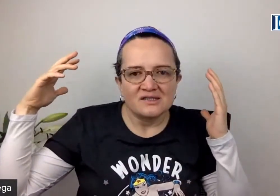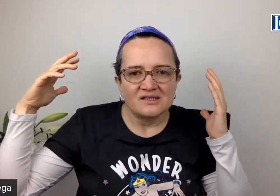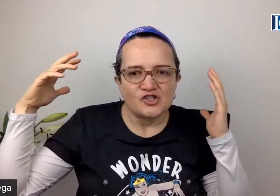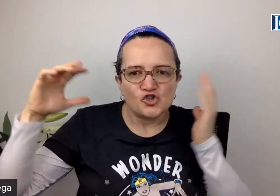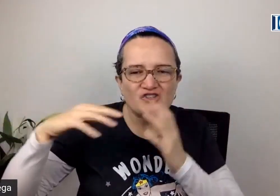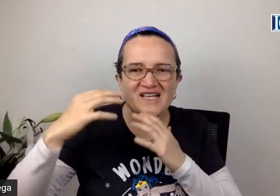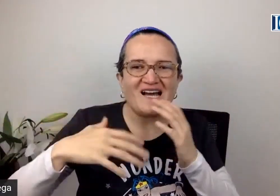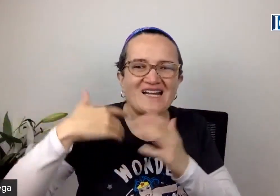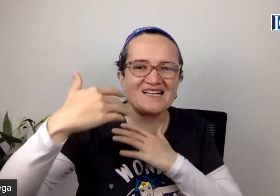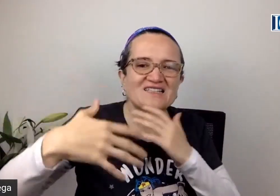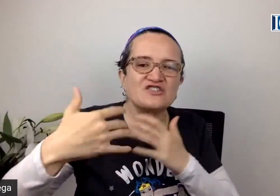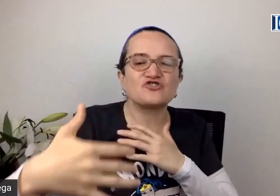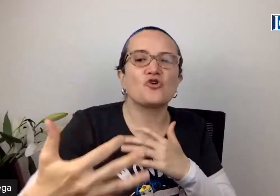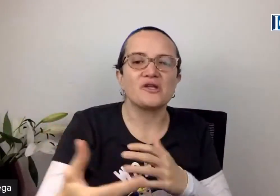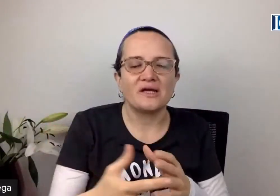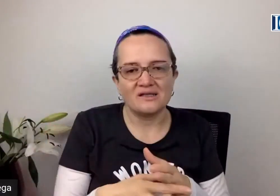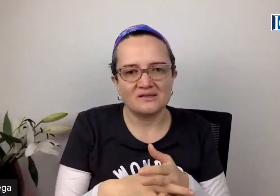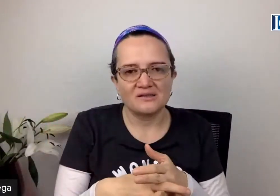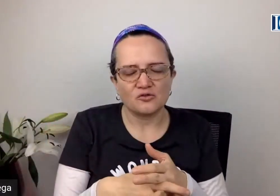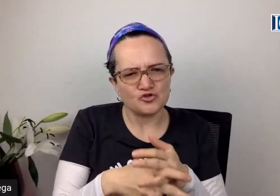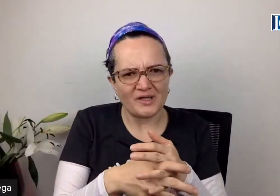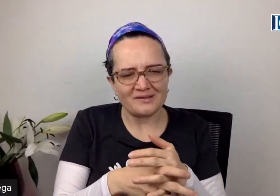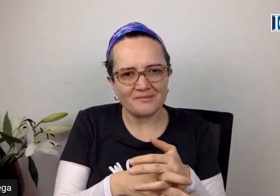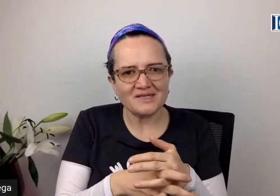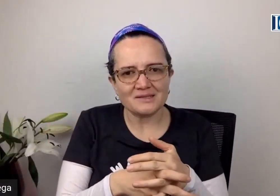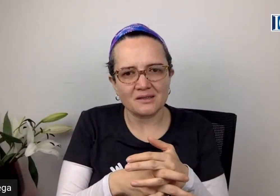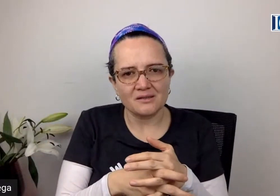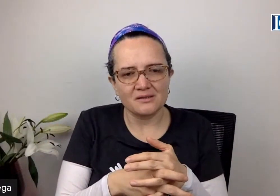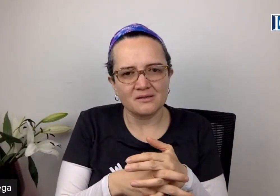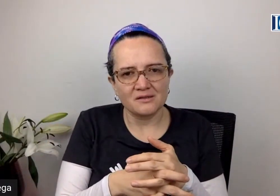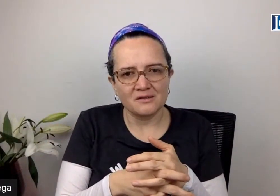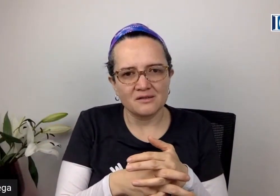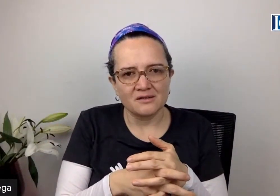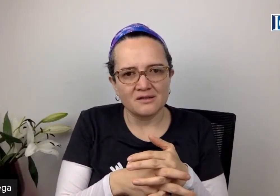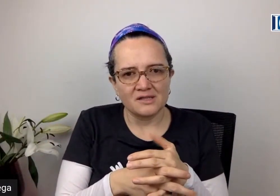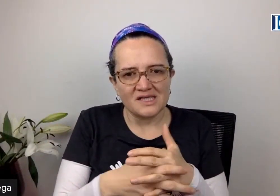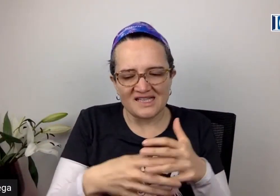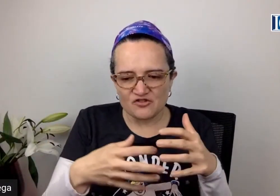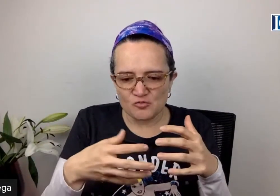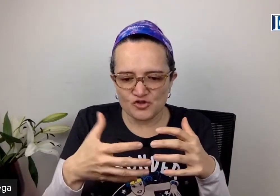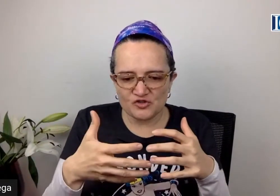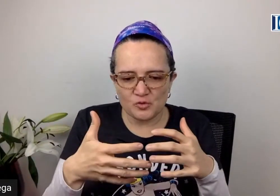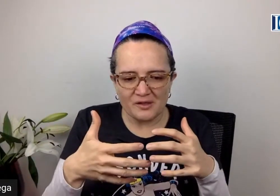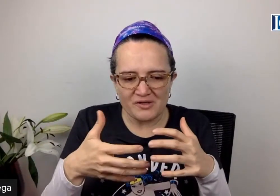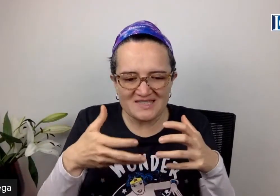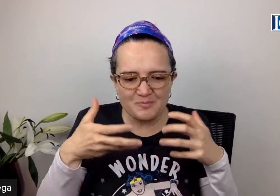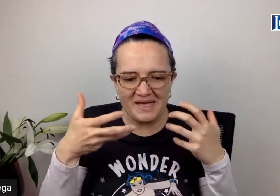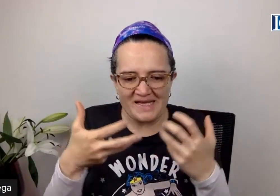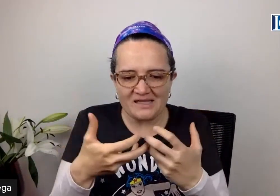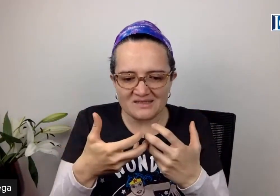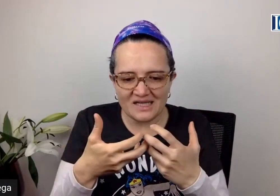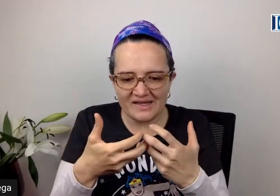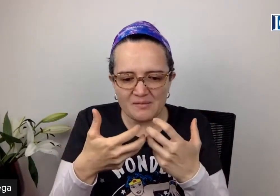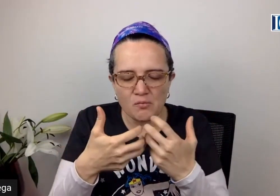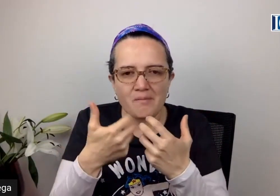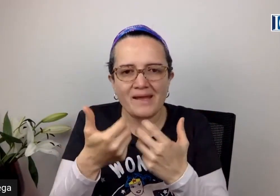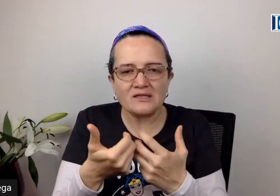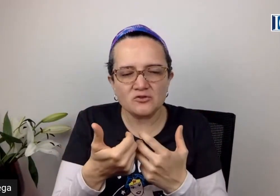No se carga esa historia constantemente. Es como si tuviera una experiencia del momento